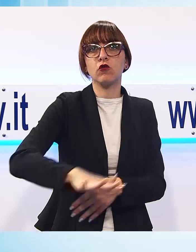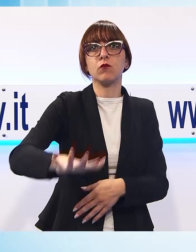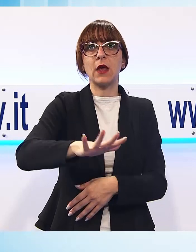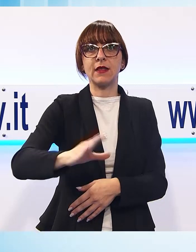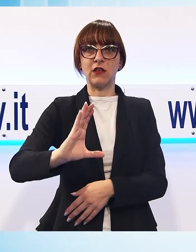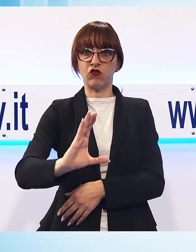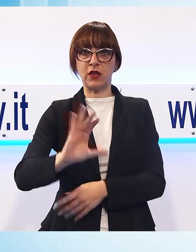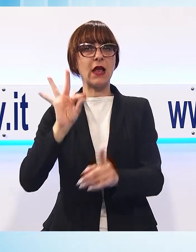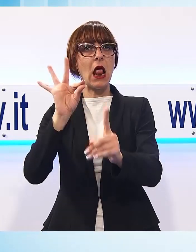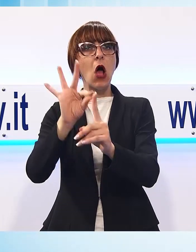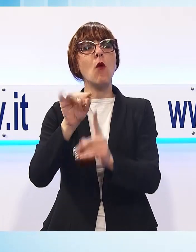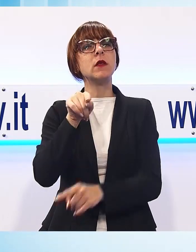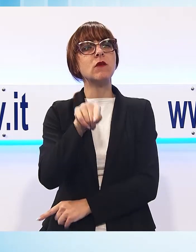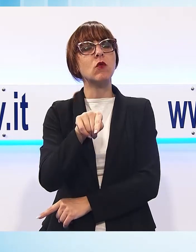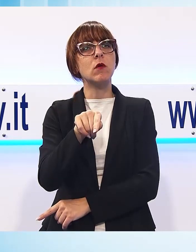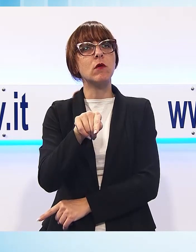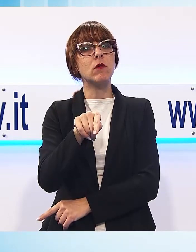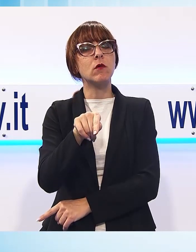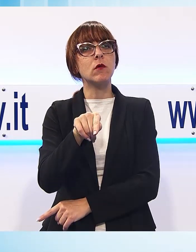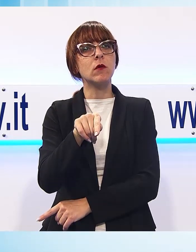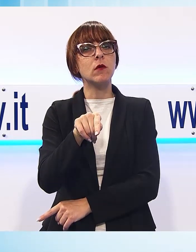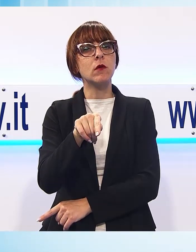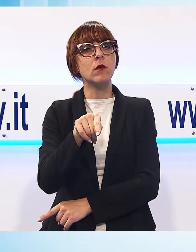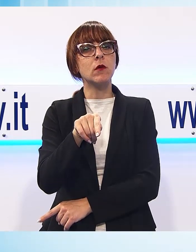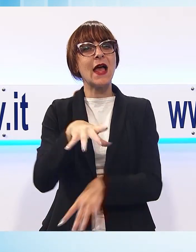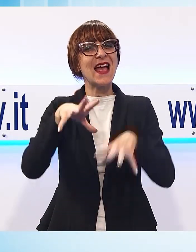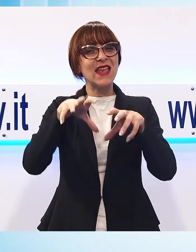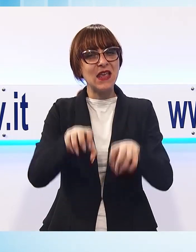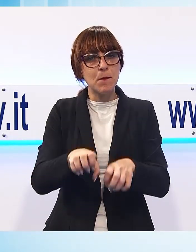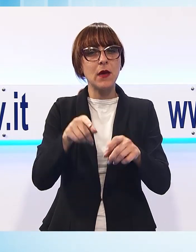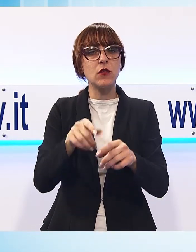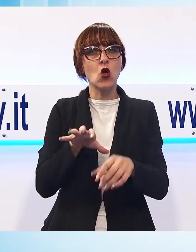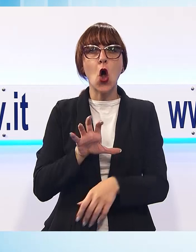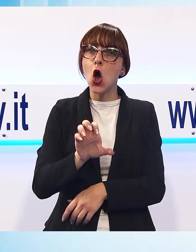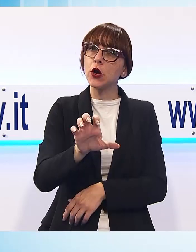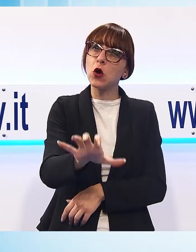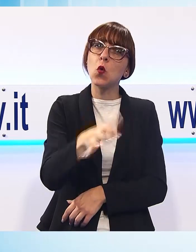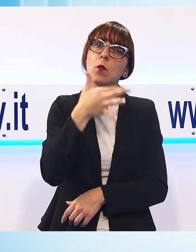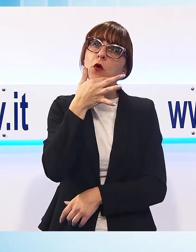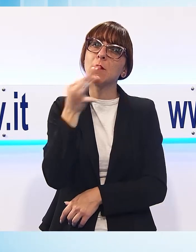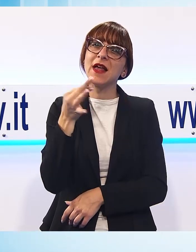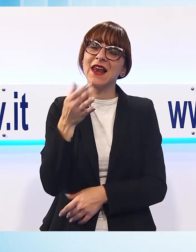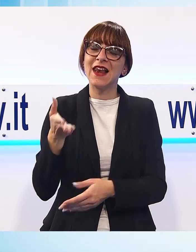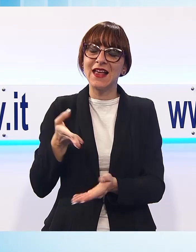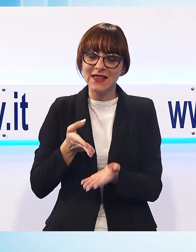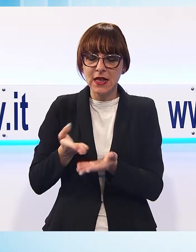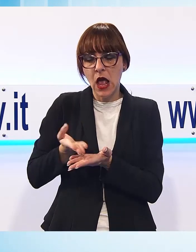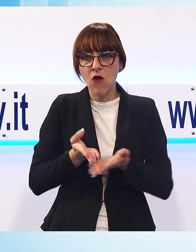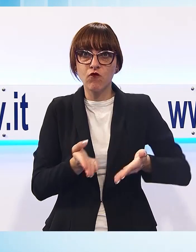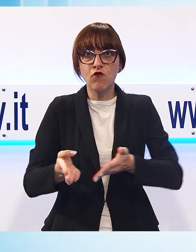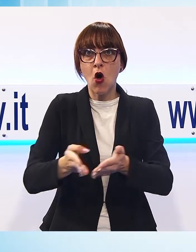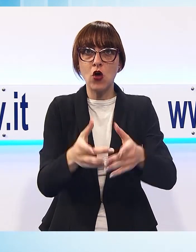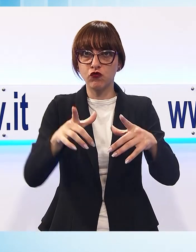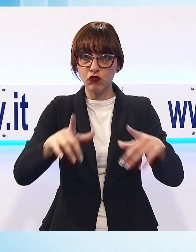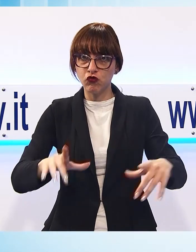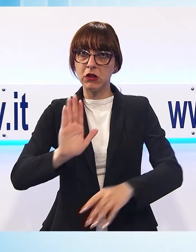L'obiettivo del Consorzio è quello di proseguire nell'impegno per il pieno recupero della bellezza del tratto cittadino del fosso e